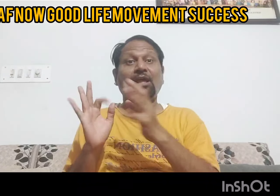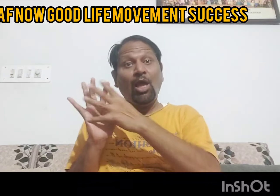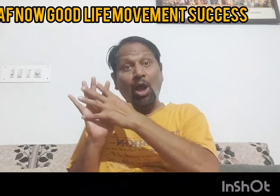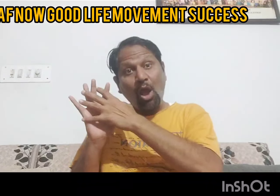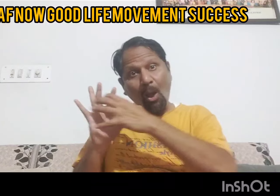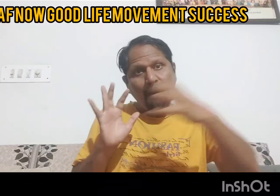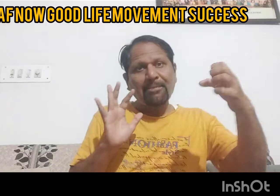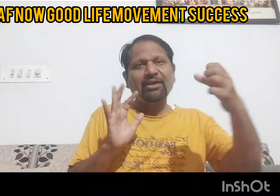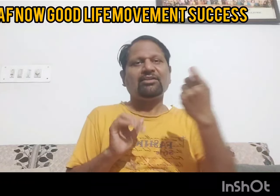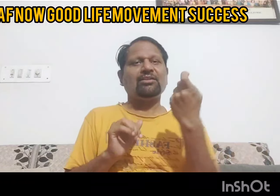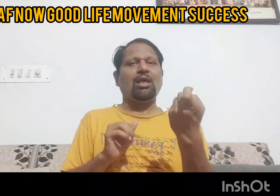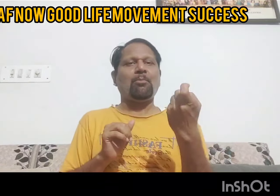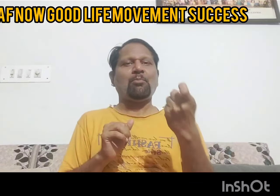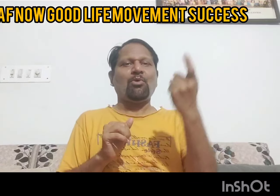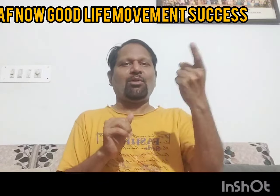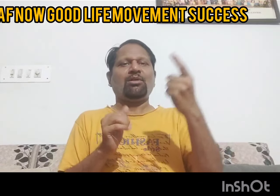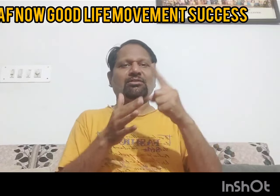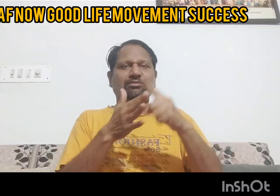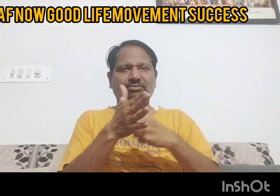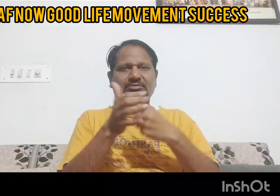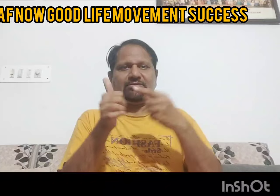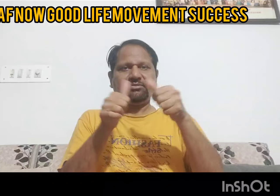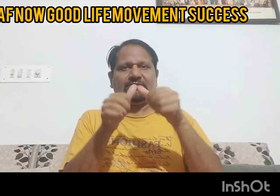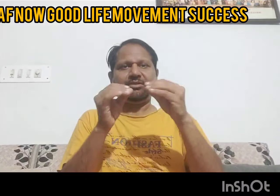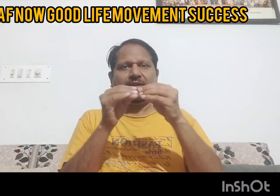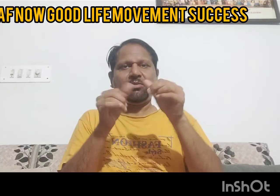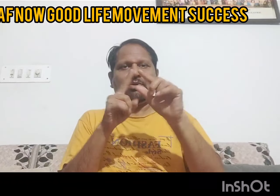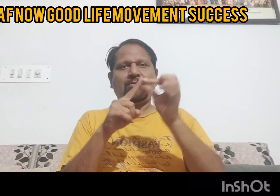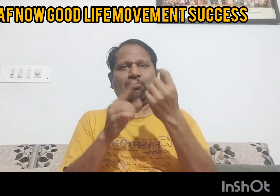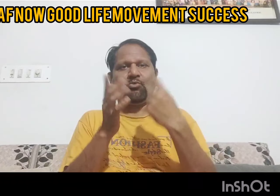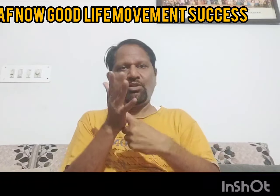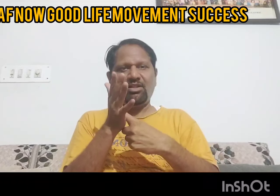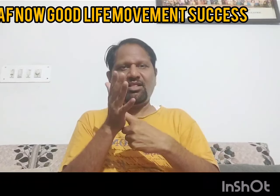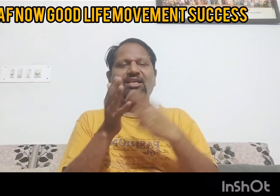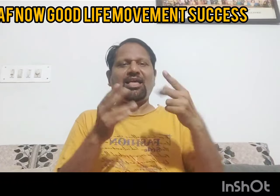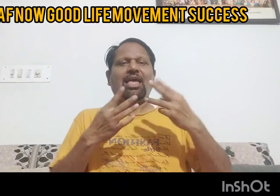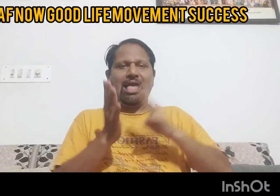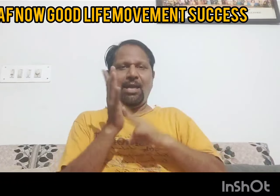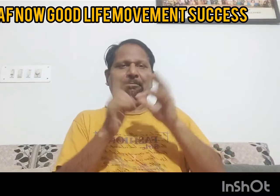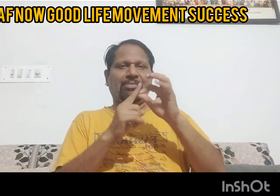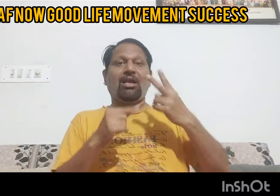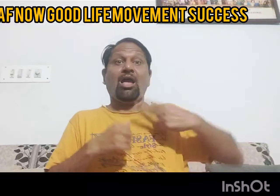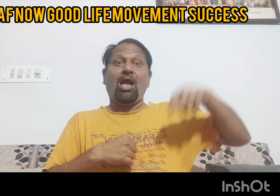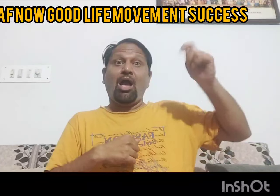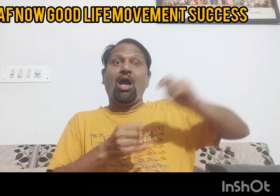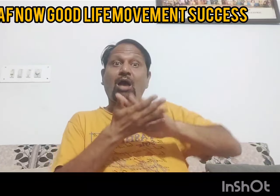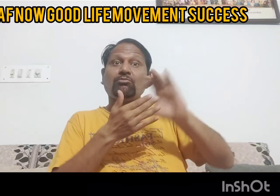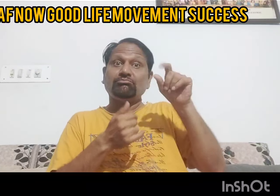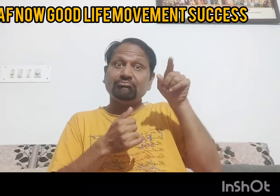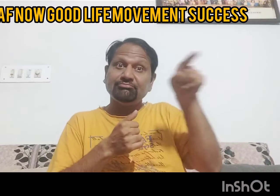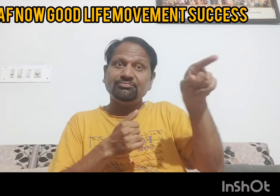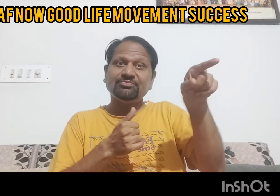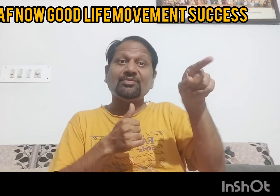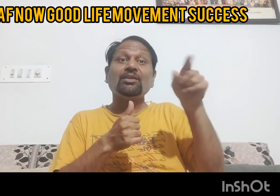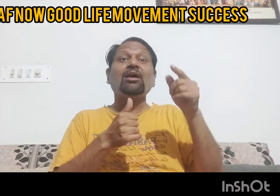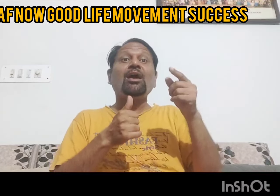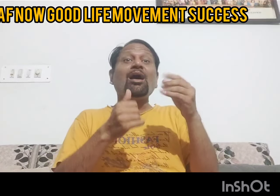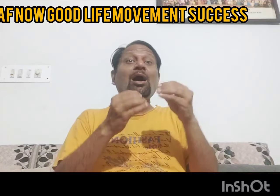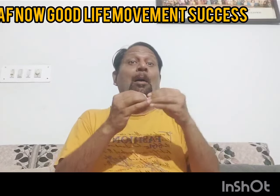और उसी को फॉलो किया जवलपूर हाई कोट की प्रिंस्पल हंटपीट ने